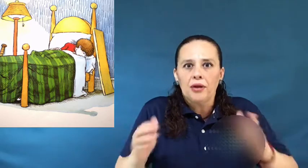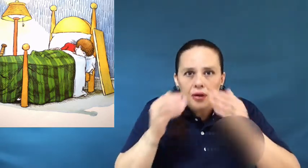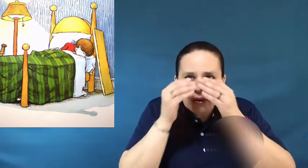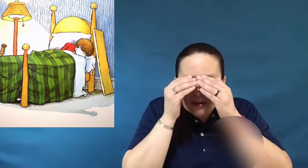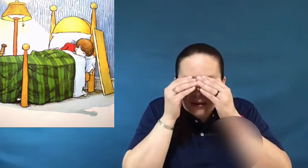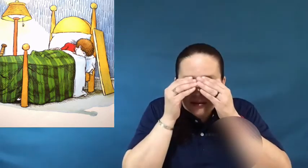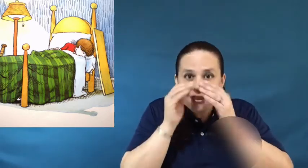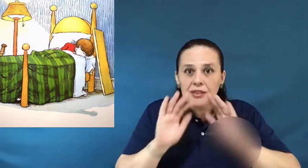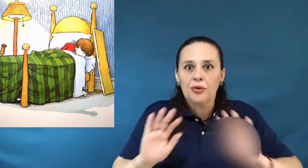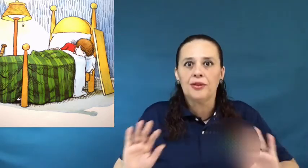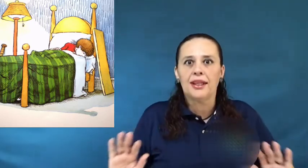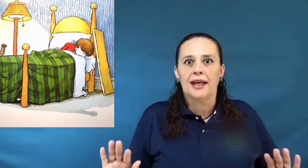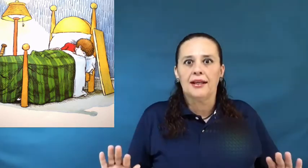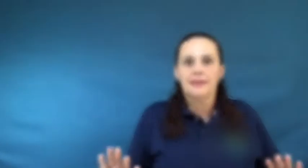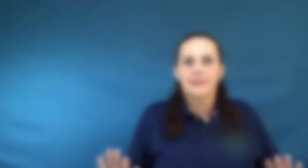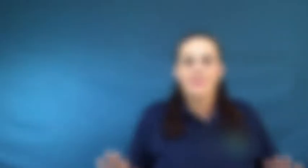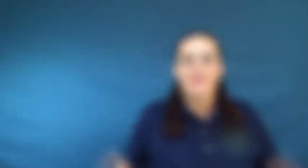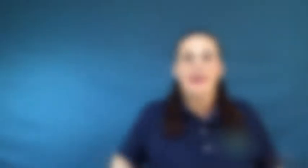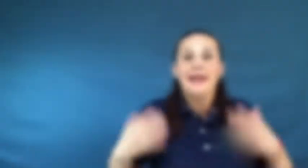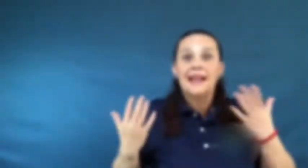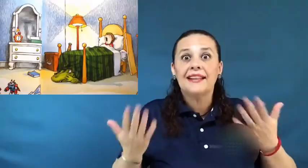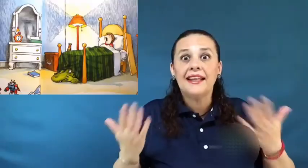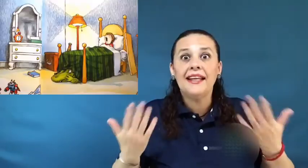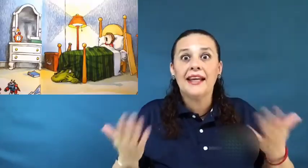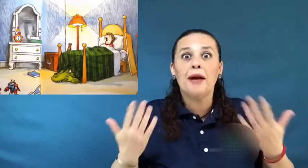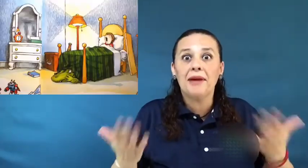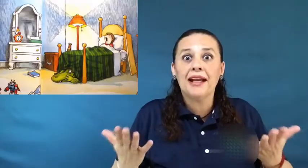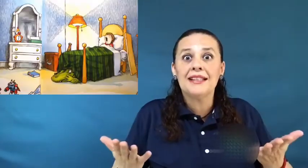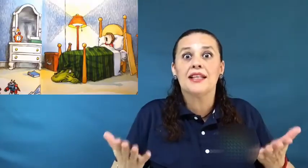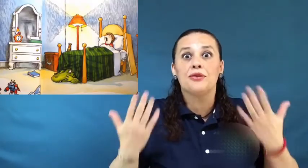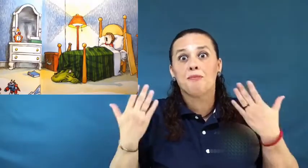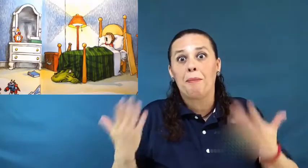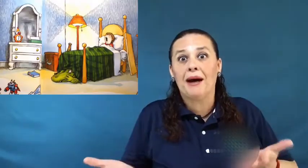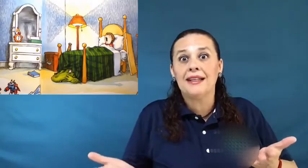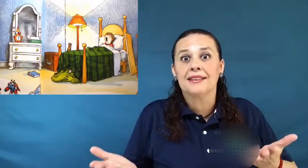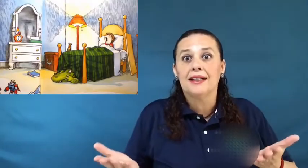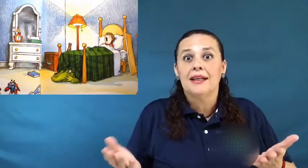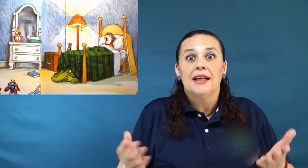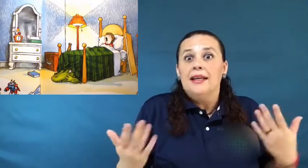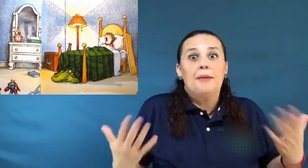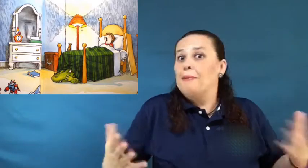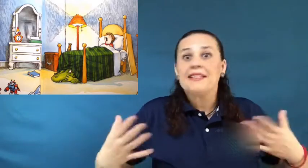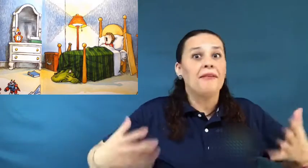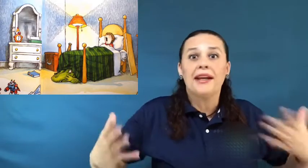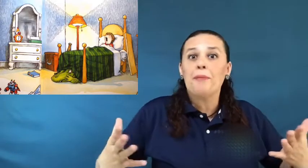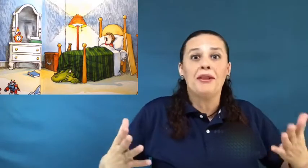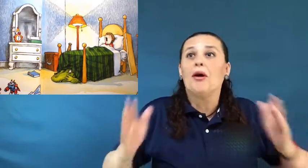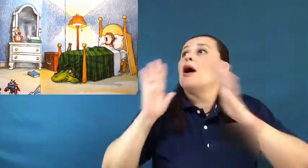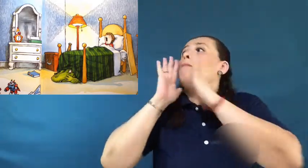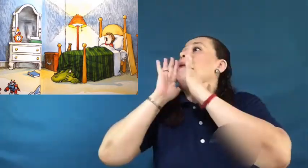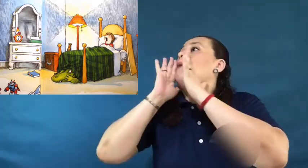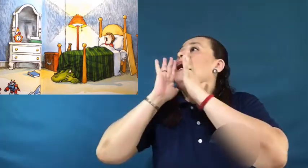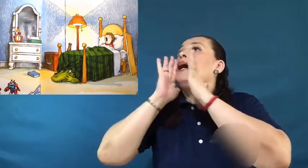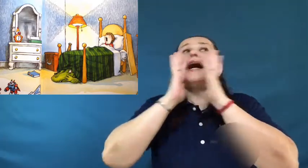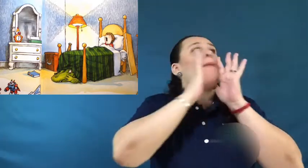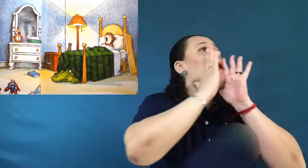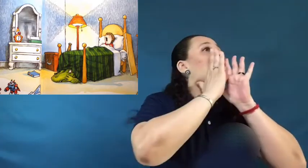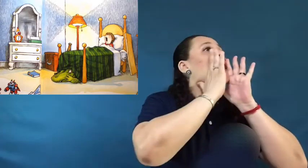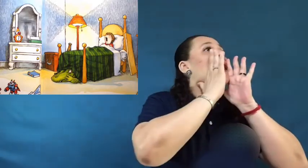se escondía. Él tenía que hablarles a sus papás y empezaba rápido, ¡Mamá! ¡Papá!